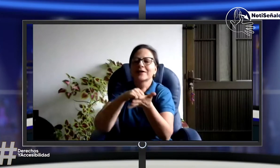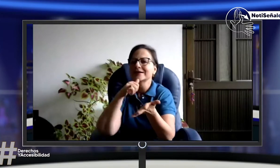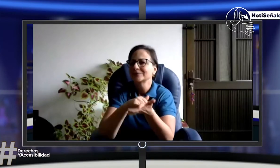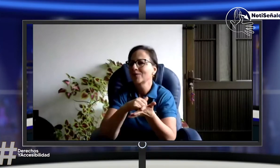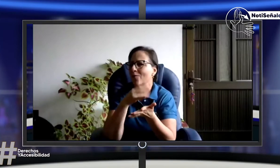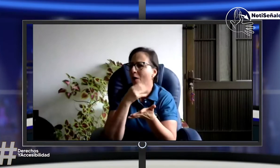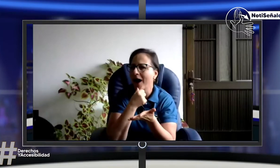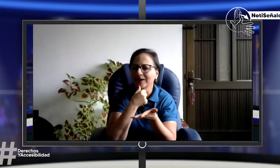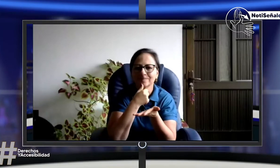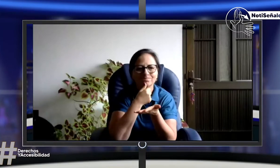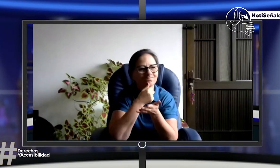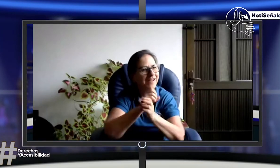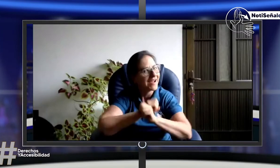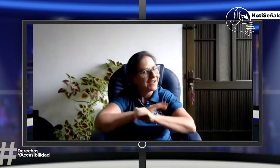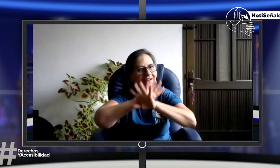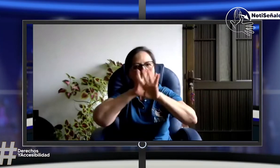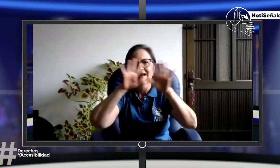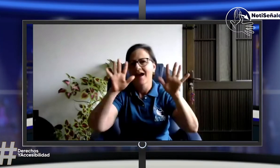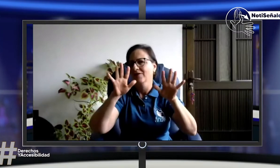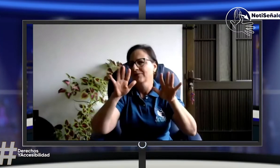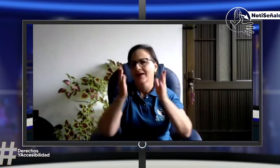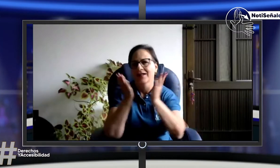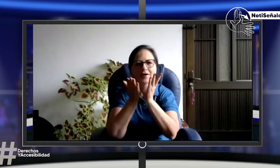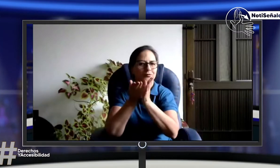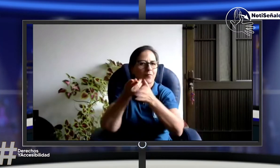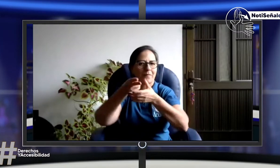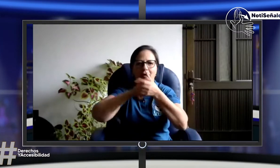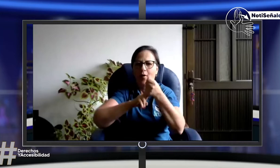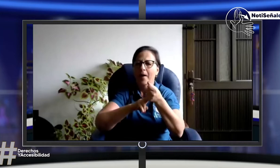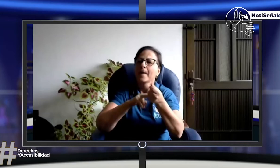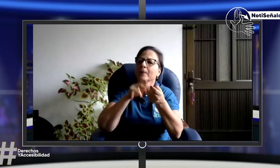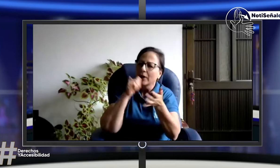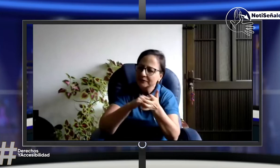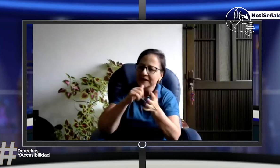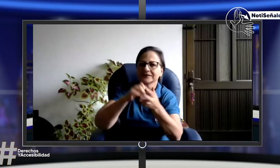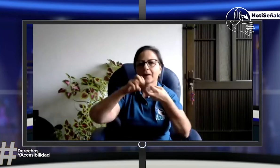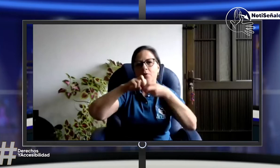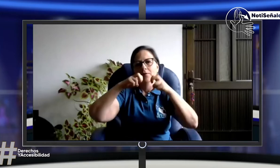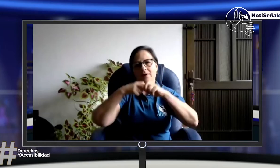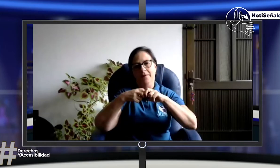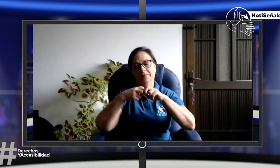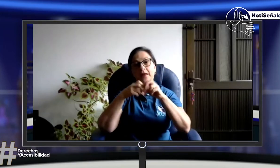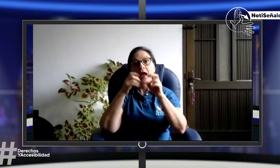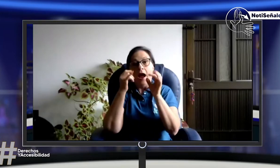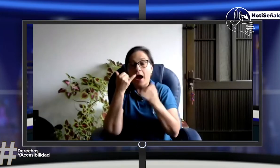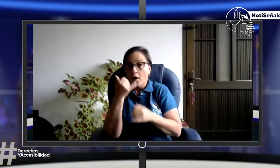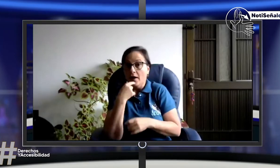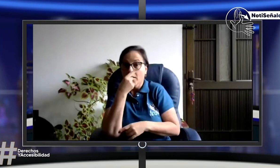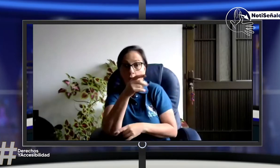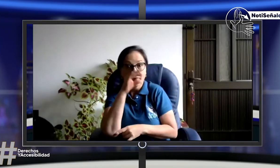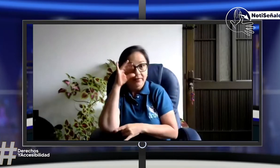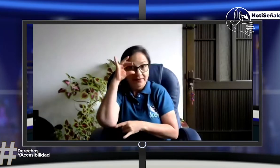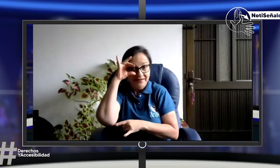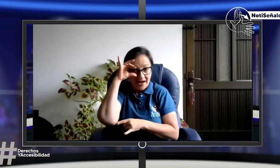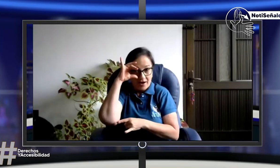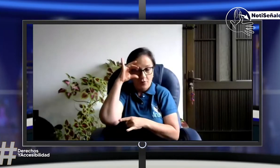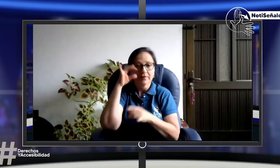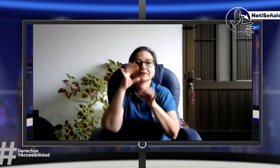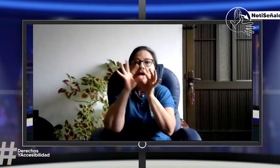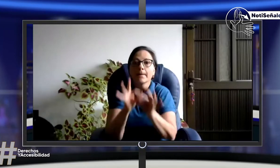también ser un referente para sus estudiantes, pero en Colombia todavía tenemos esa gran debilidad frente a la percepción del modelo bilingüe